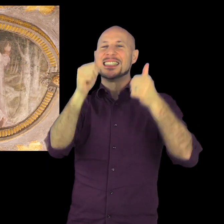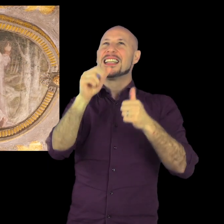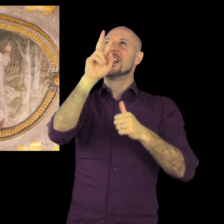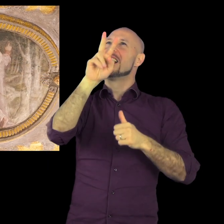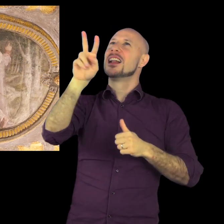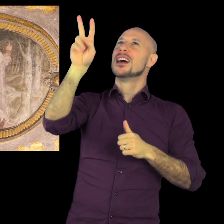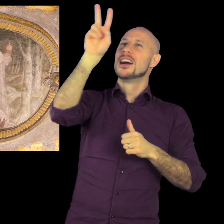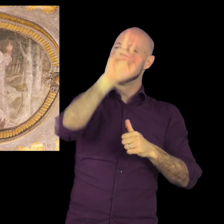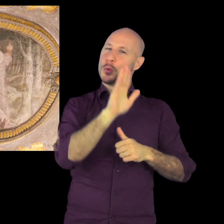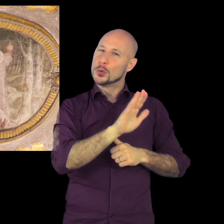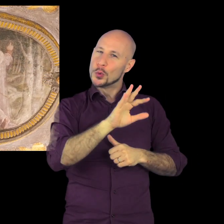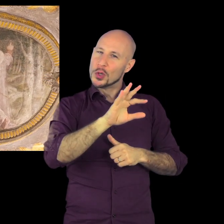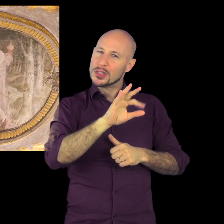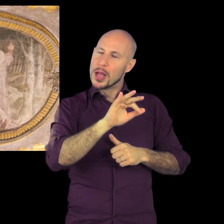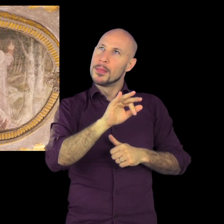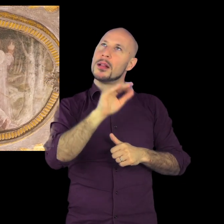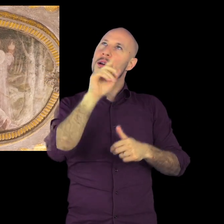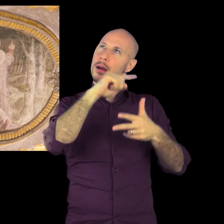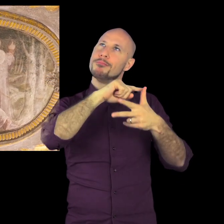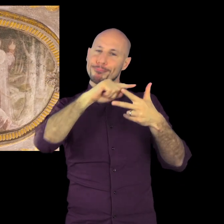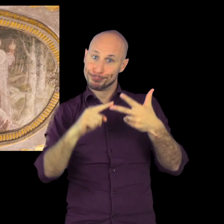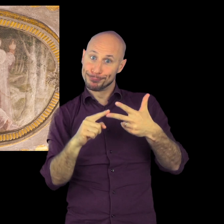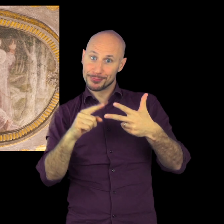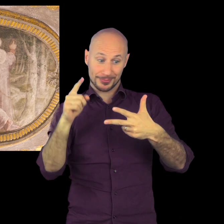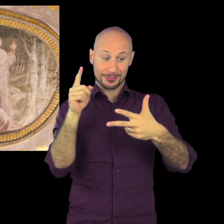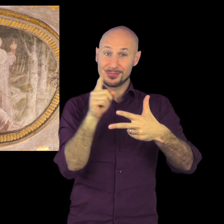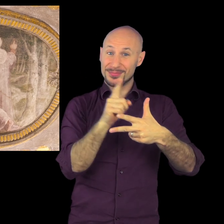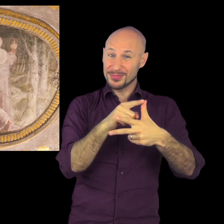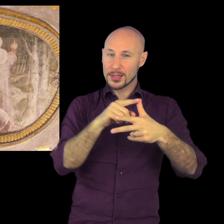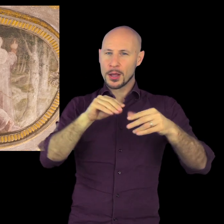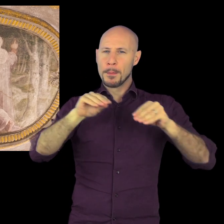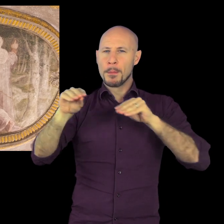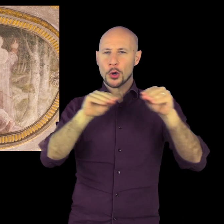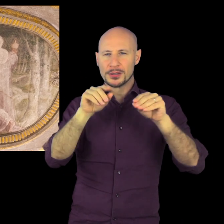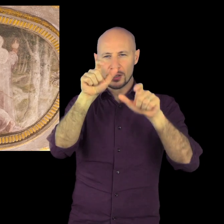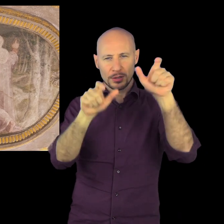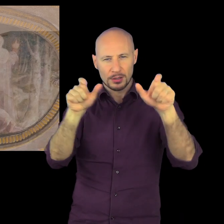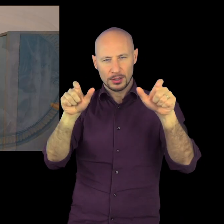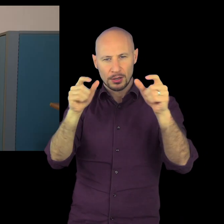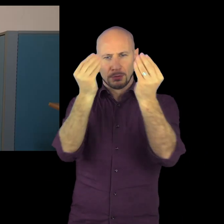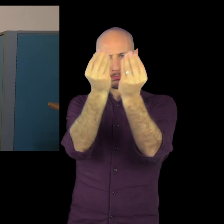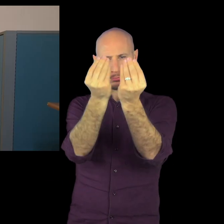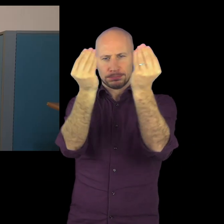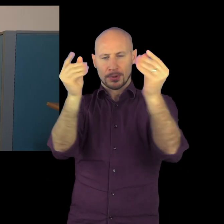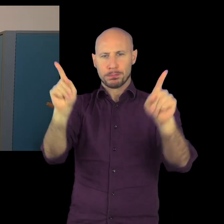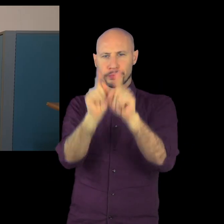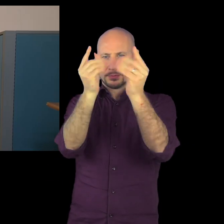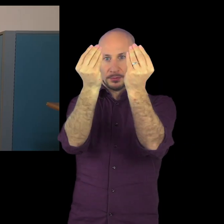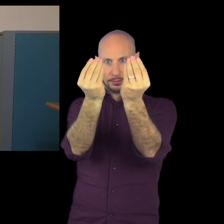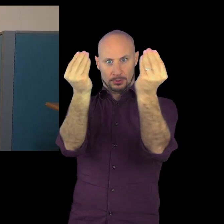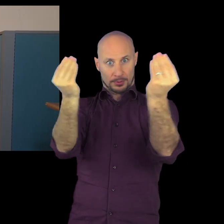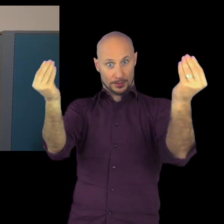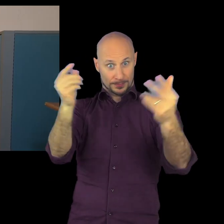padiglione incorniciate attraverso questi particolari usi dello stucco. Ebbene, tutte queste